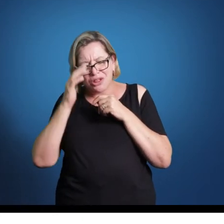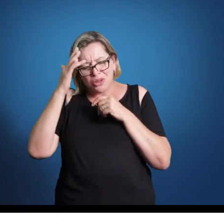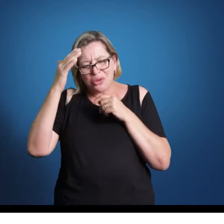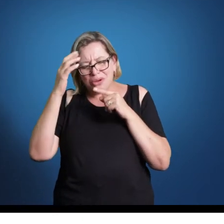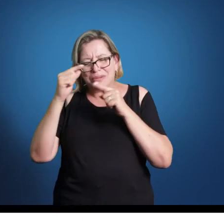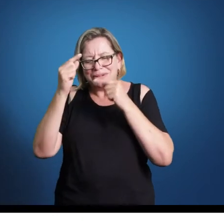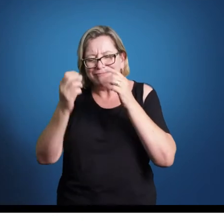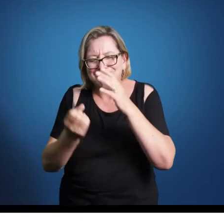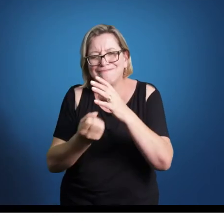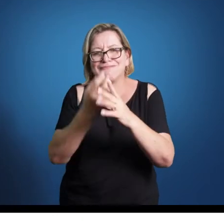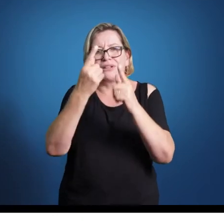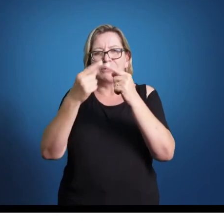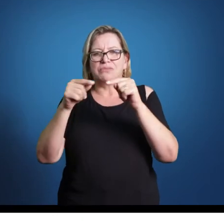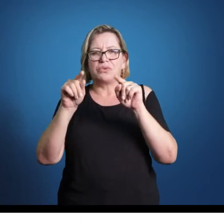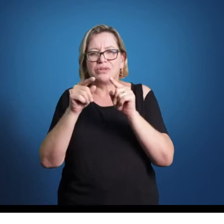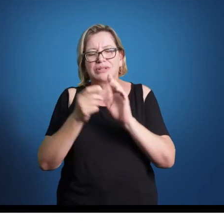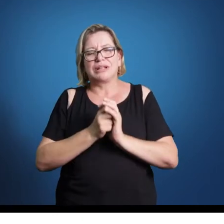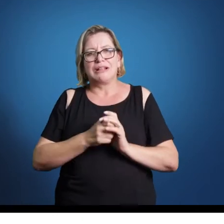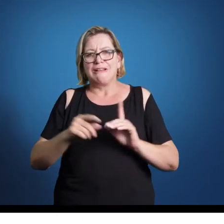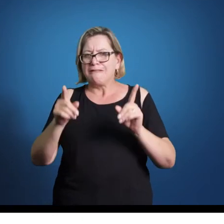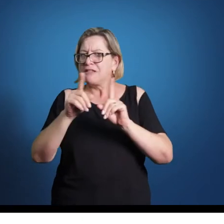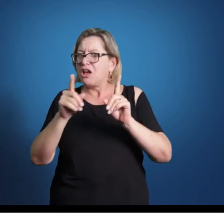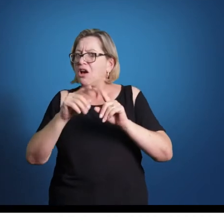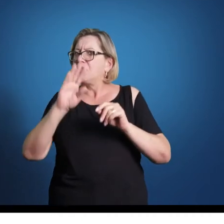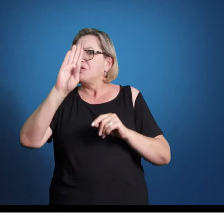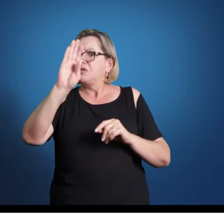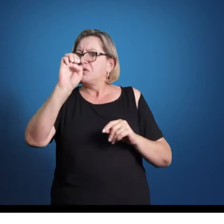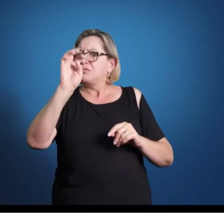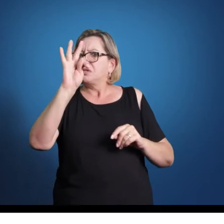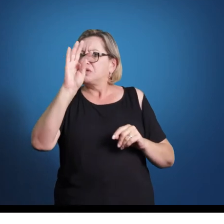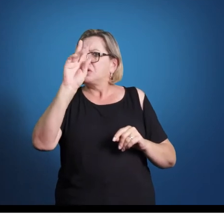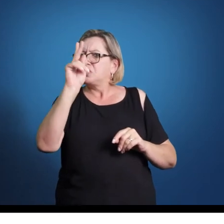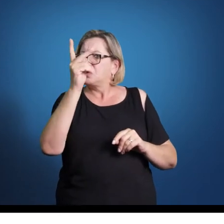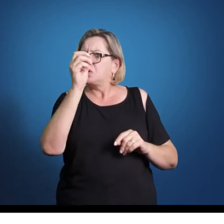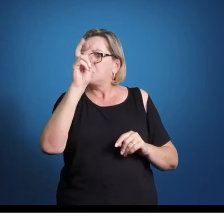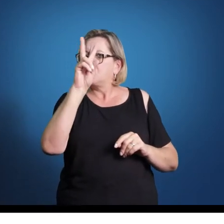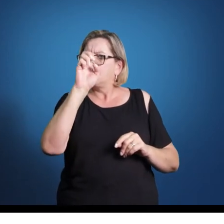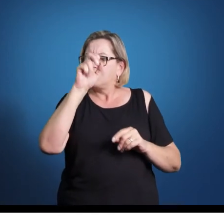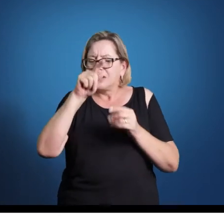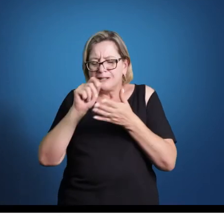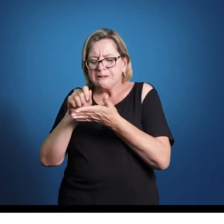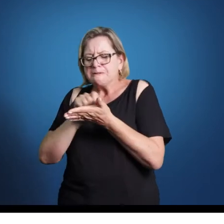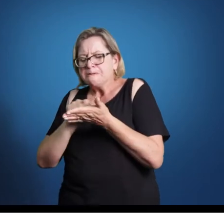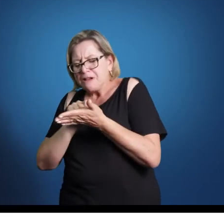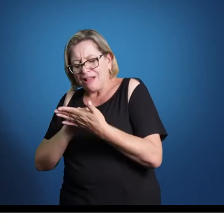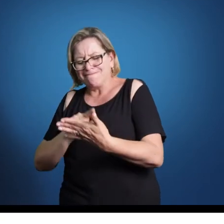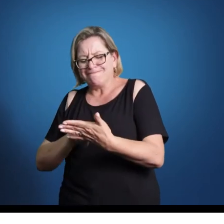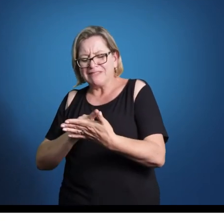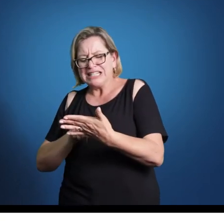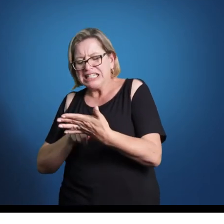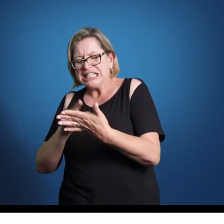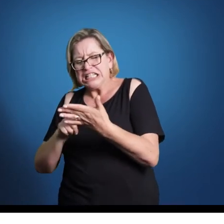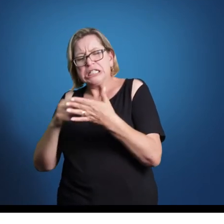Beethoven, por exemplo, são inúmeros, ele jogou fora infinitas partituras, demorava muito para produzir o material porque ele ficava